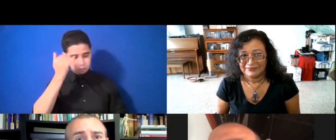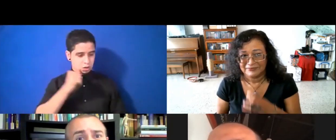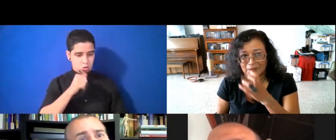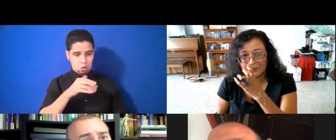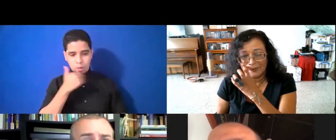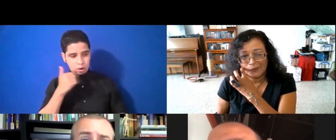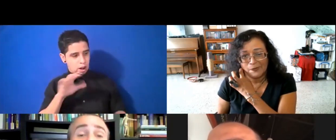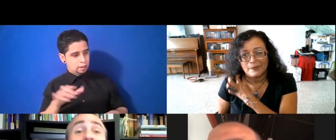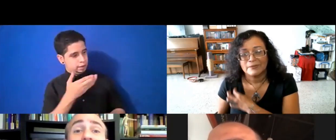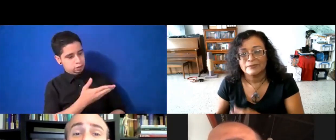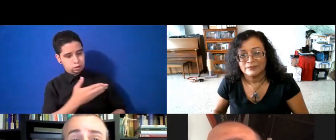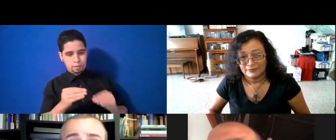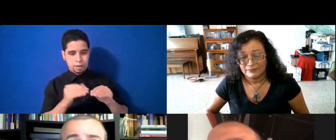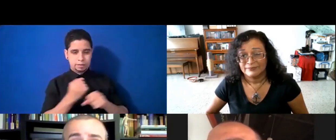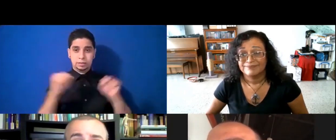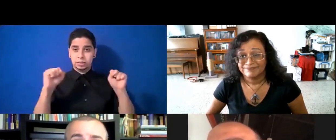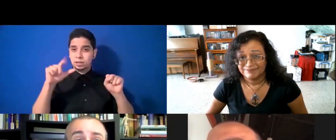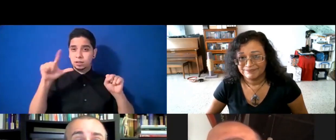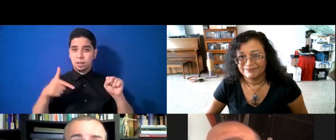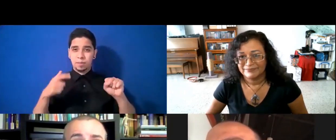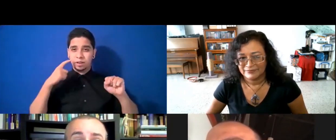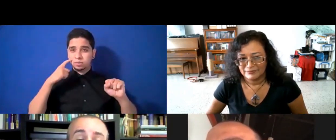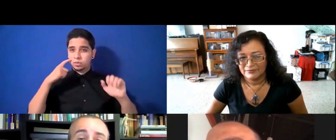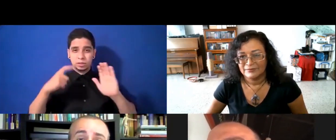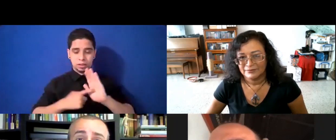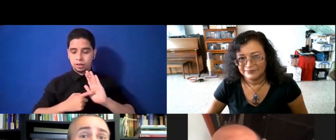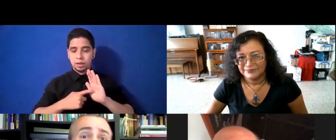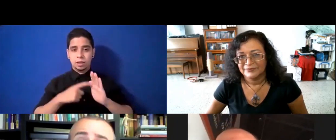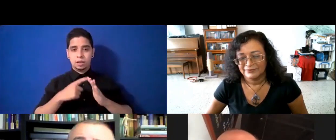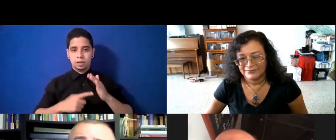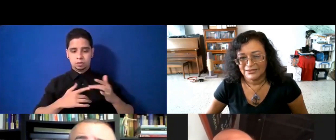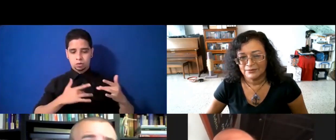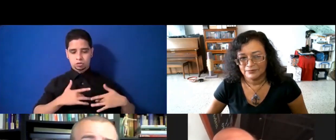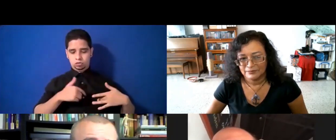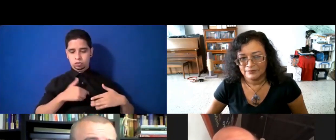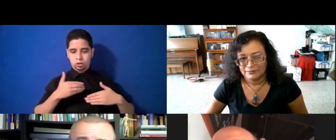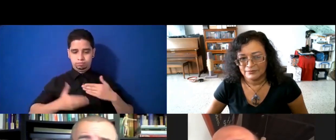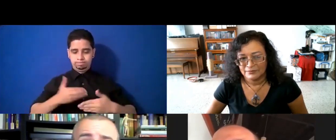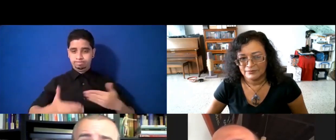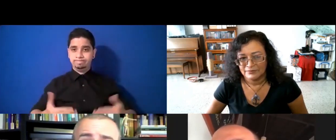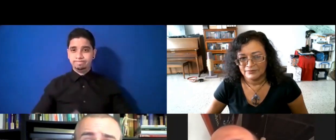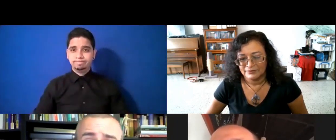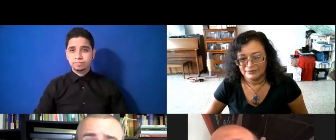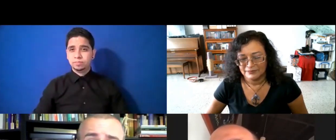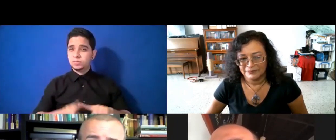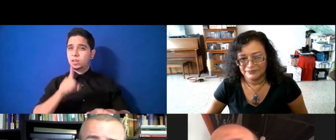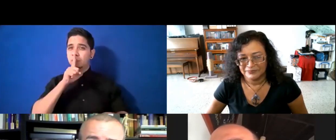que es más segurito, y entendemos, que eso lo mueve el amor, verdad, pero sentamente, no hay una profesión, más segura que otra,